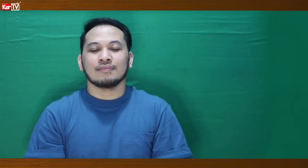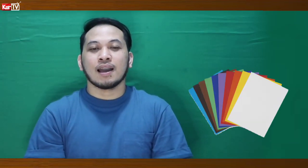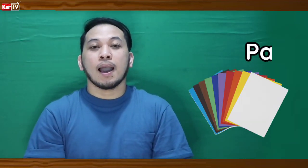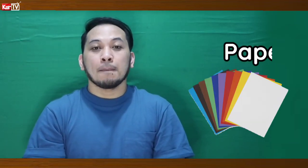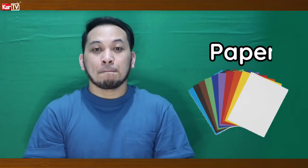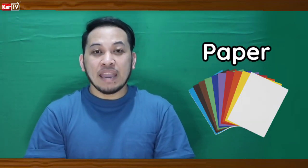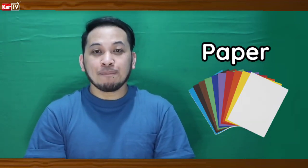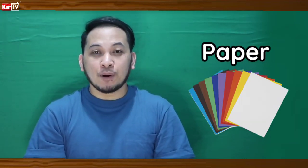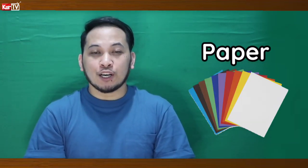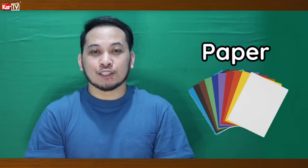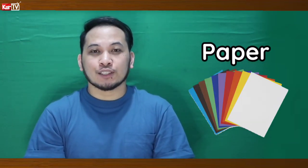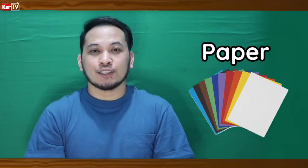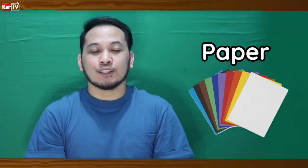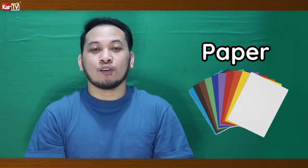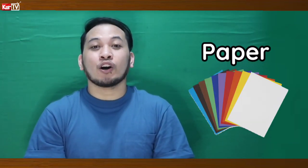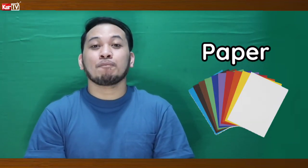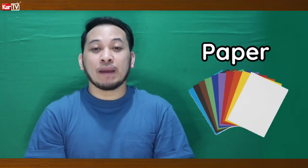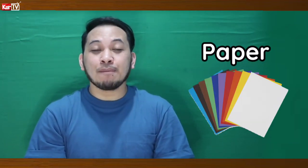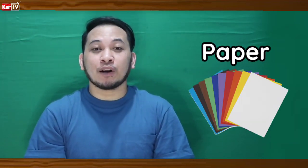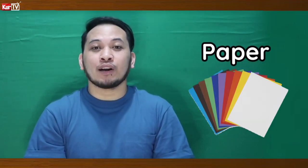Papers Or paper